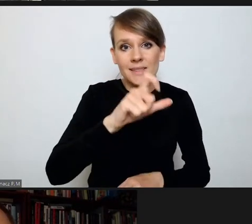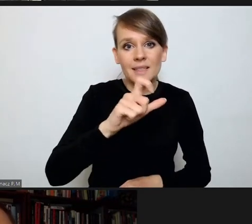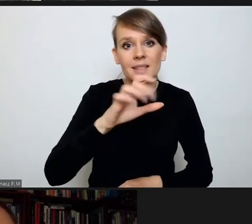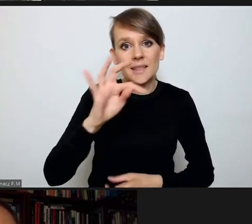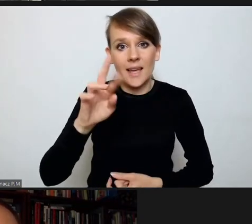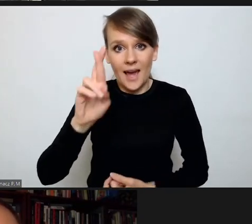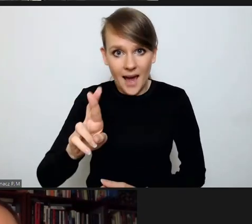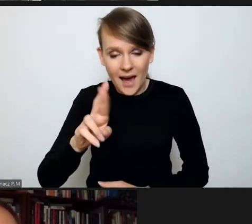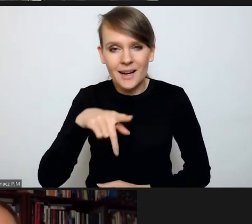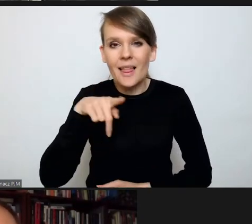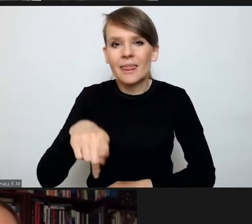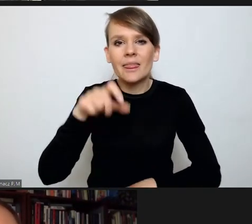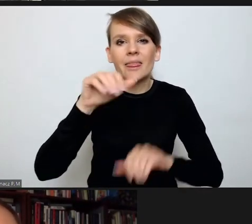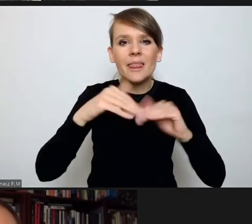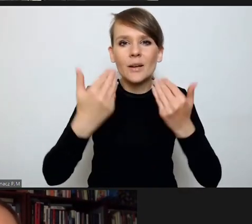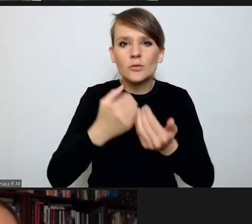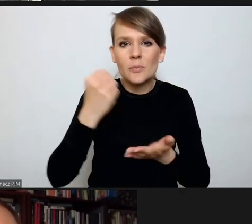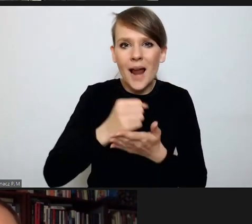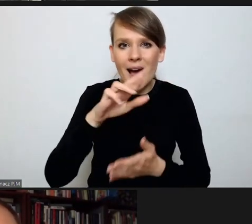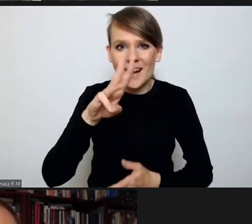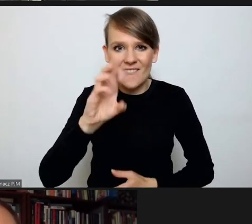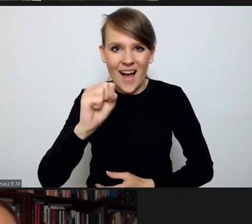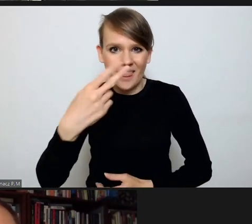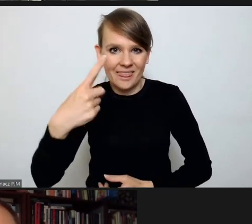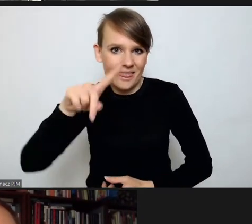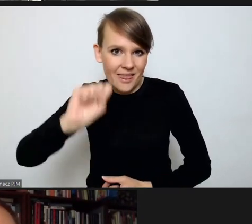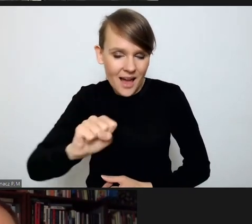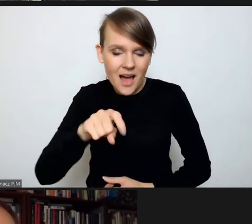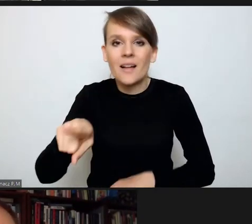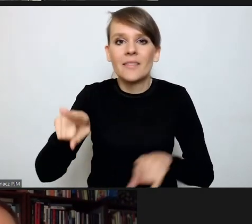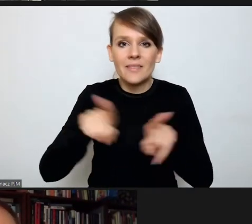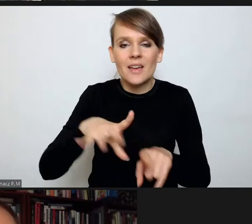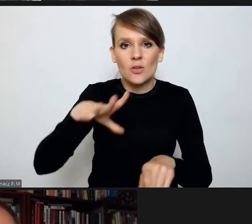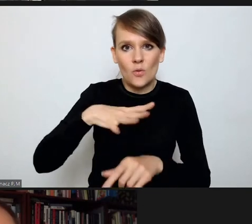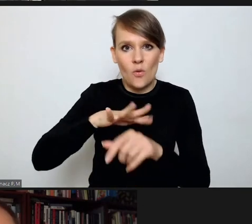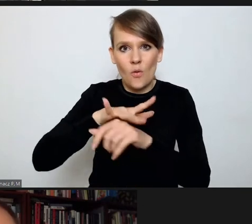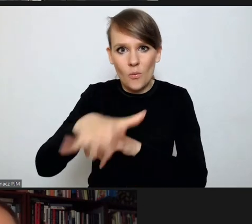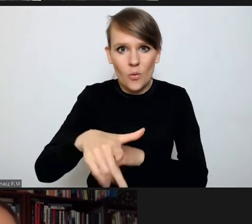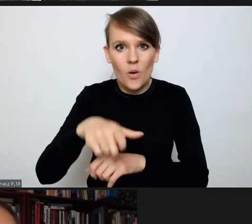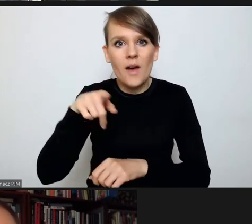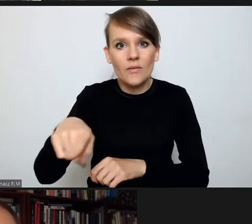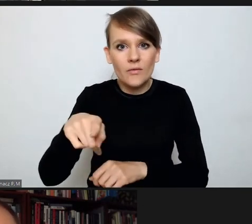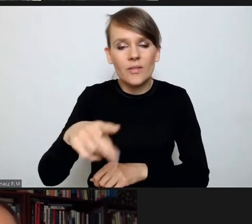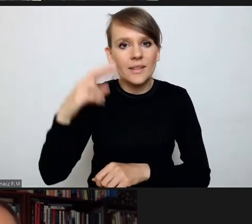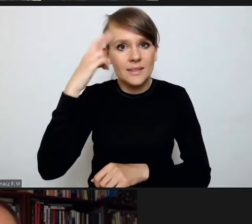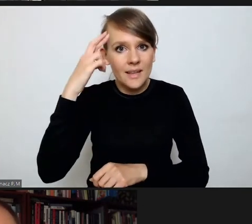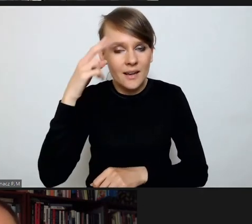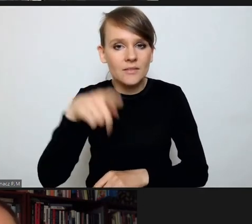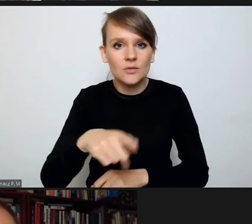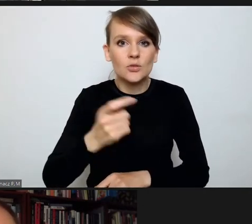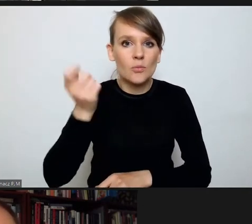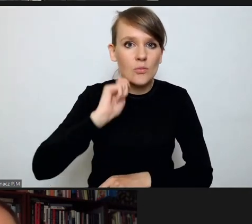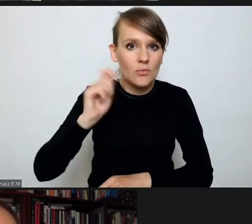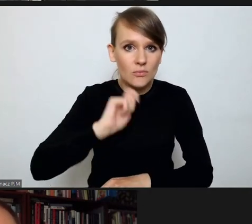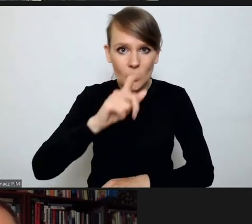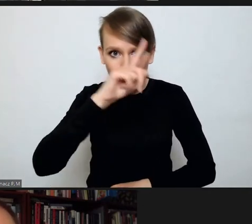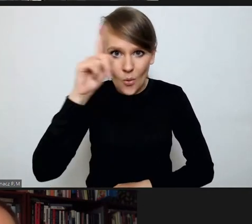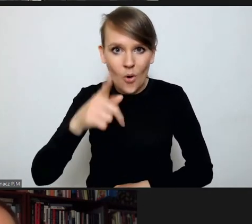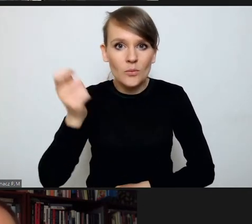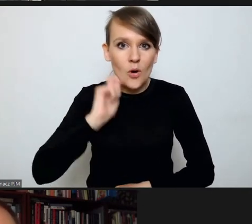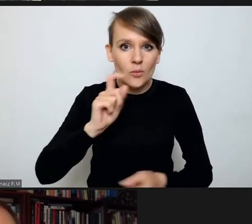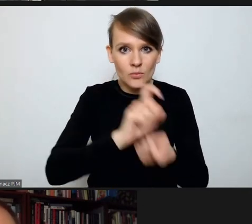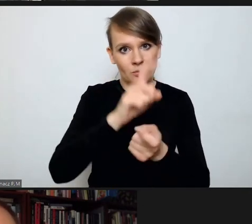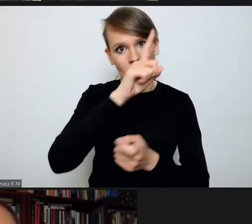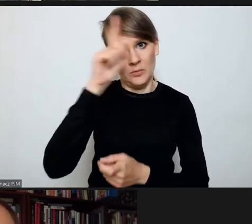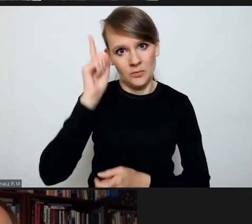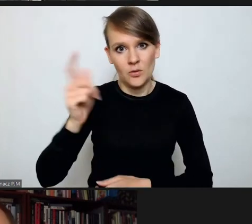czyli Trybunału do Spraw Rwandyjskich, wpłynęły na interpretację znamion zbrodni ludobójstwa, zbrodni przykłyskości i zbrodni